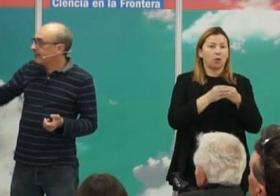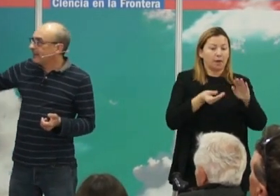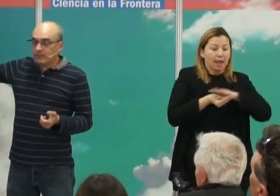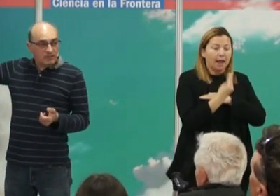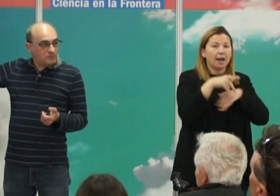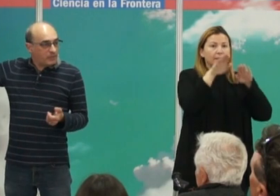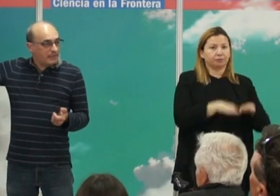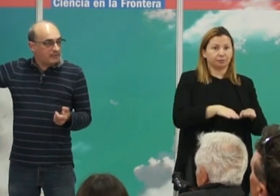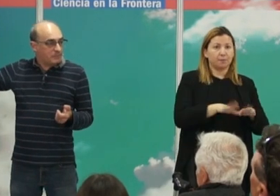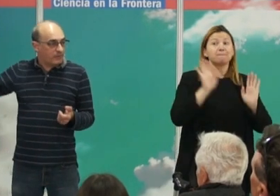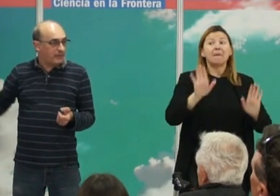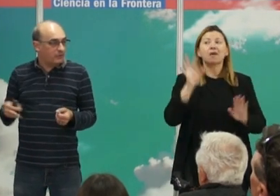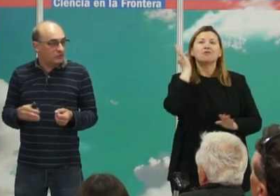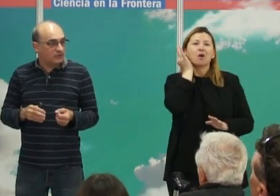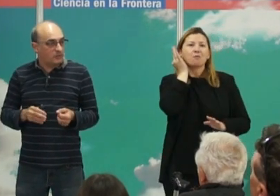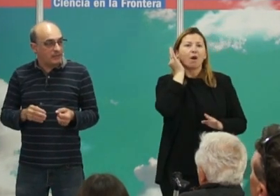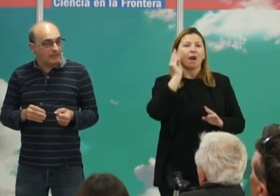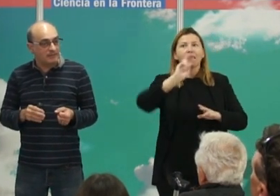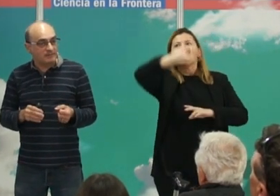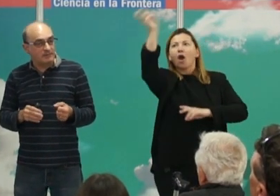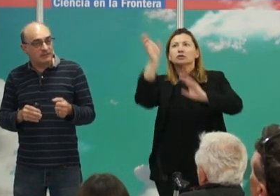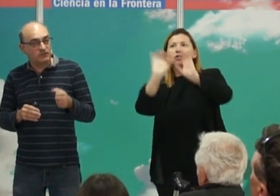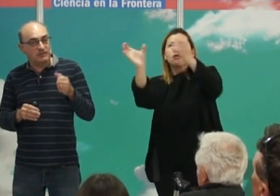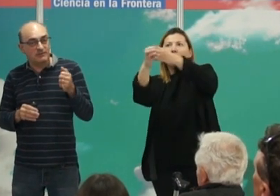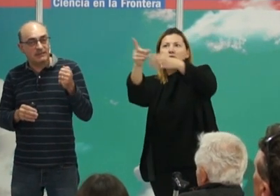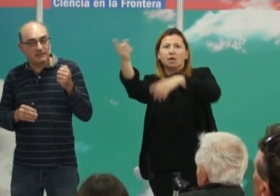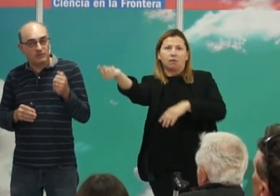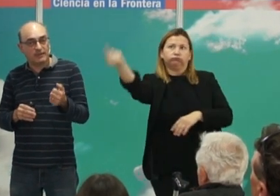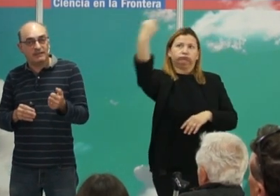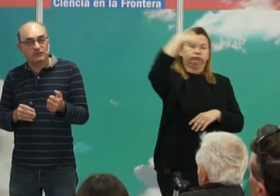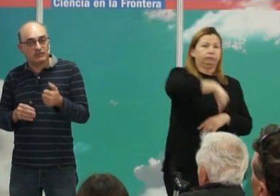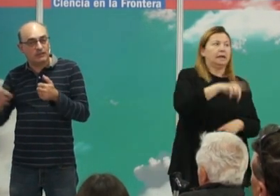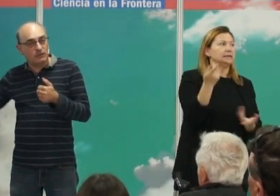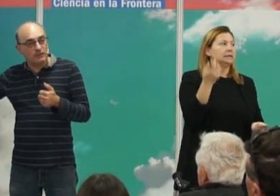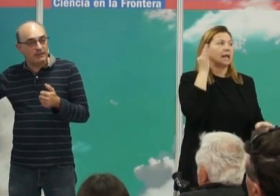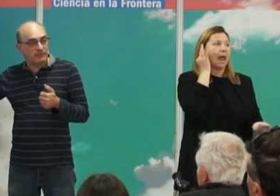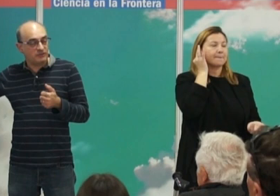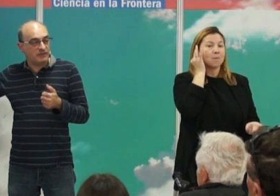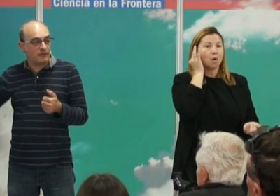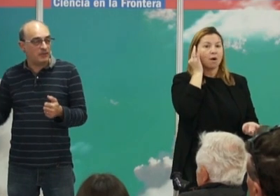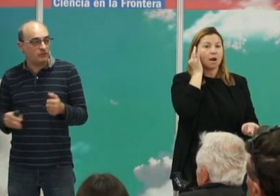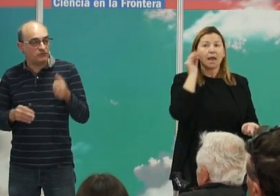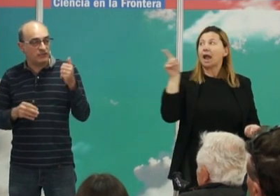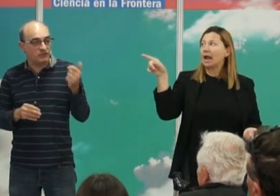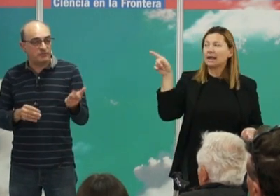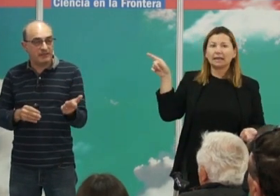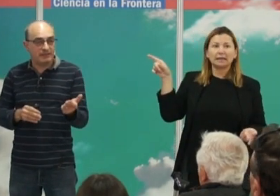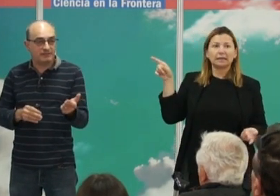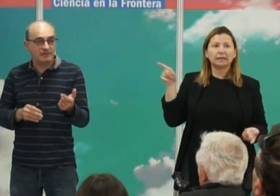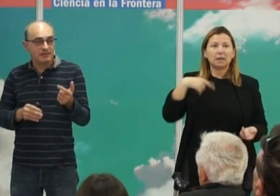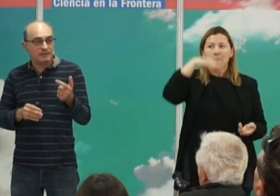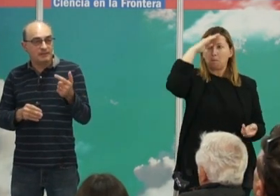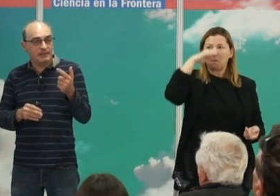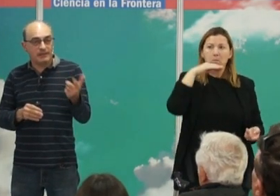y en cambio las mujeres proceden de otras comunidades eso significa que las mujeres no tienen nunca en estos yacimientos ni los